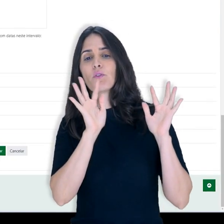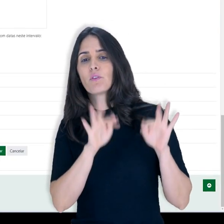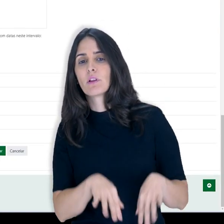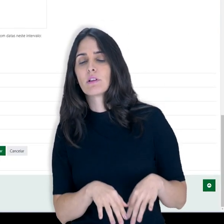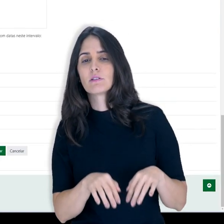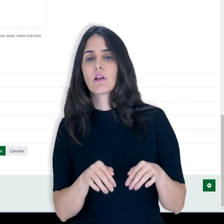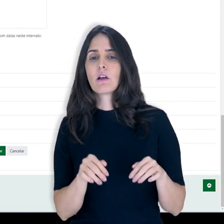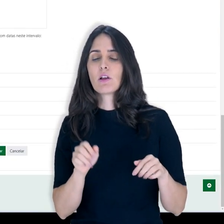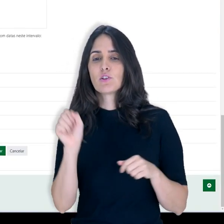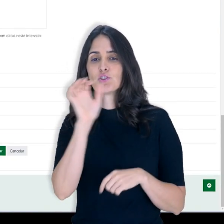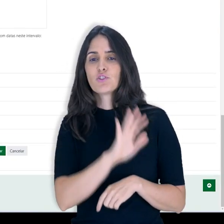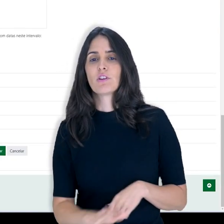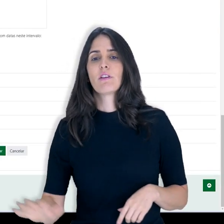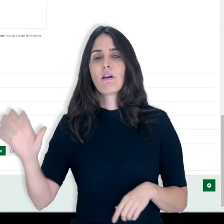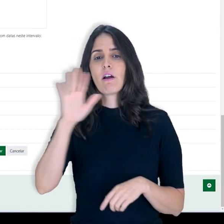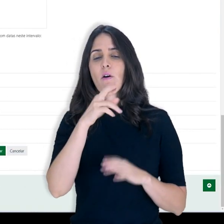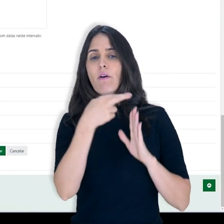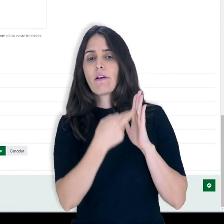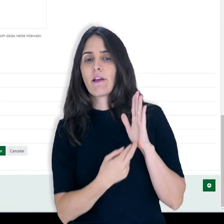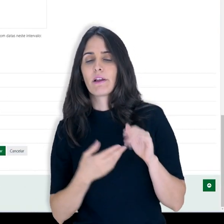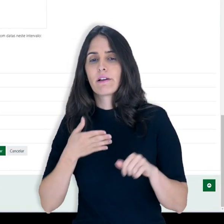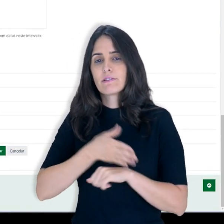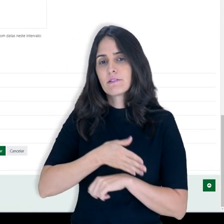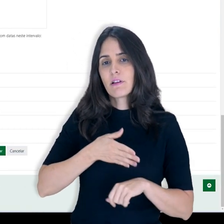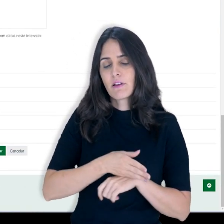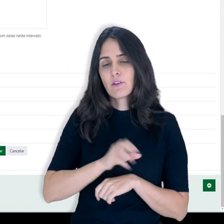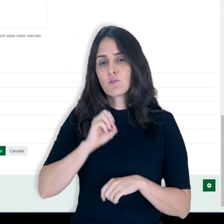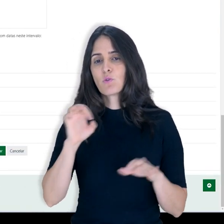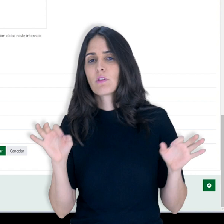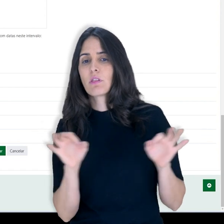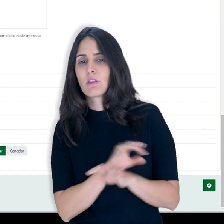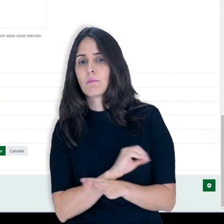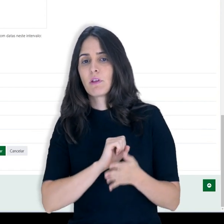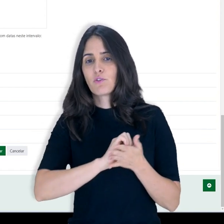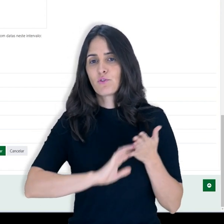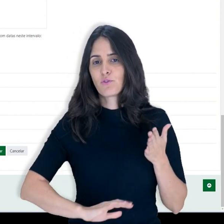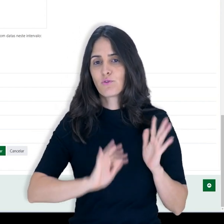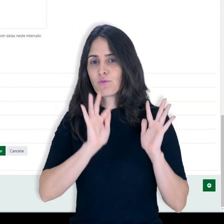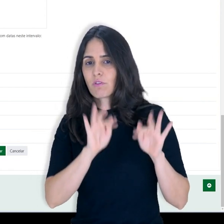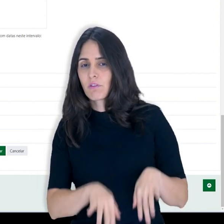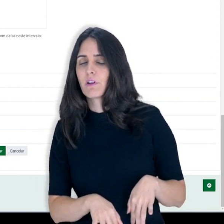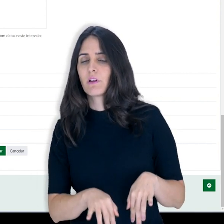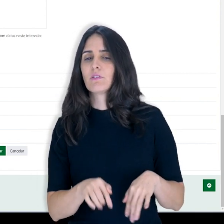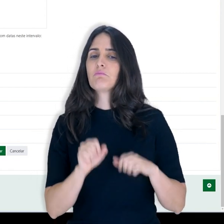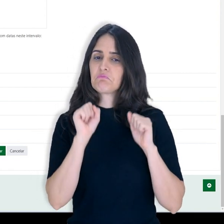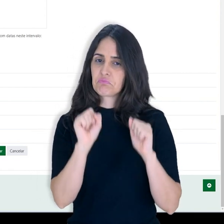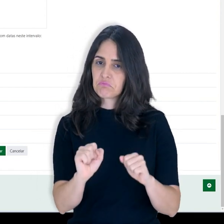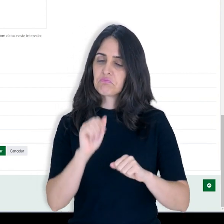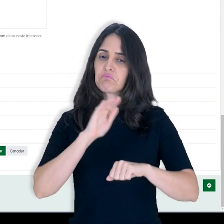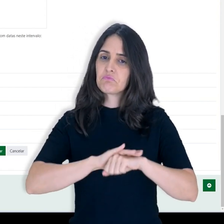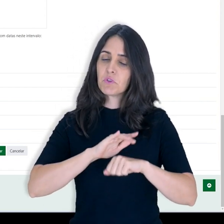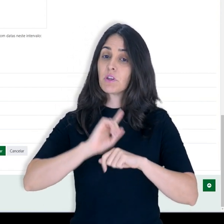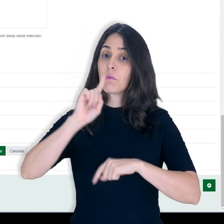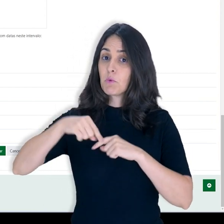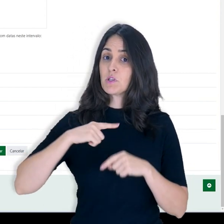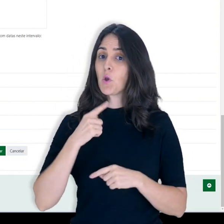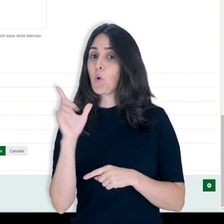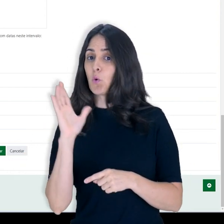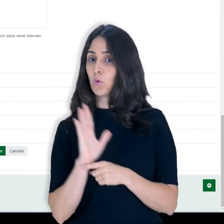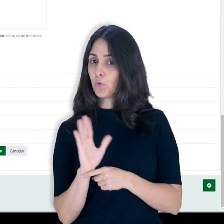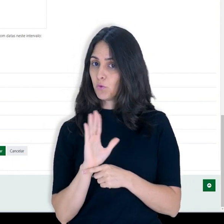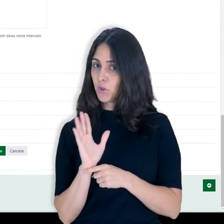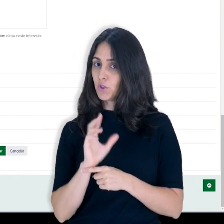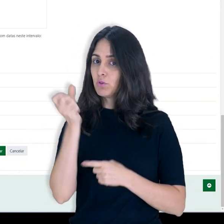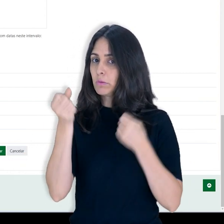Depois, prossigo para finalizar com as configurações gerais de restrição de acesso ou de conclusão de atividade, que você também